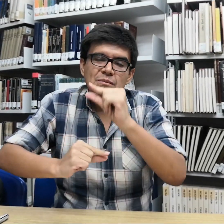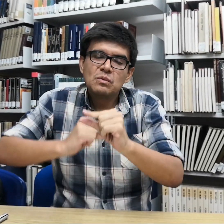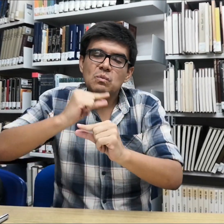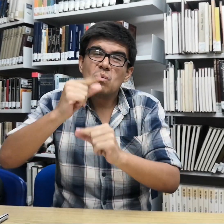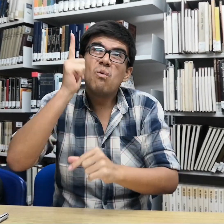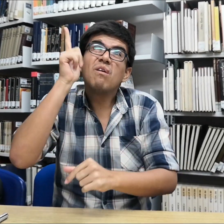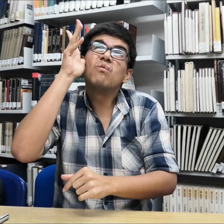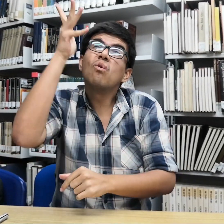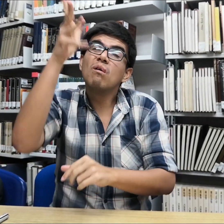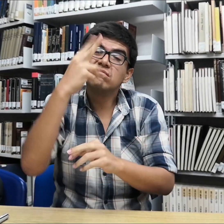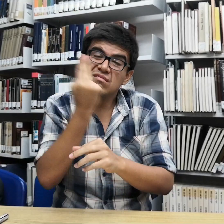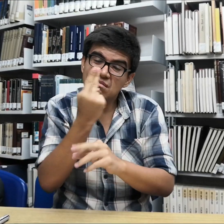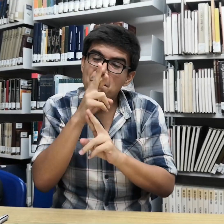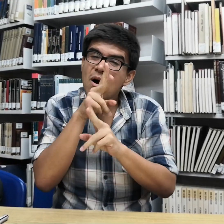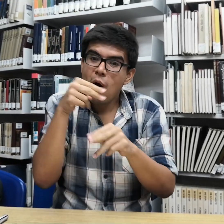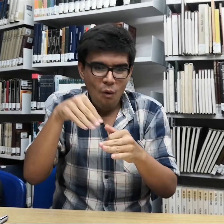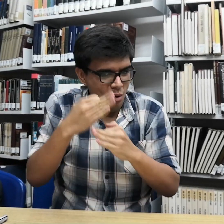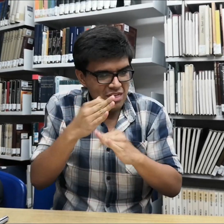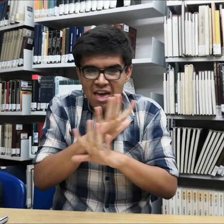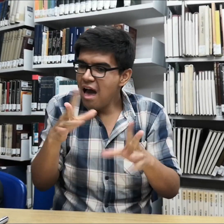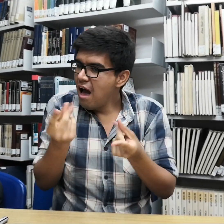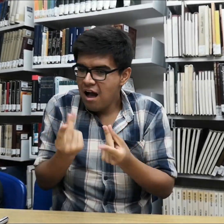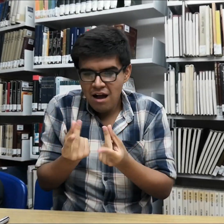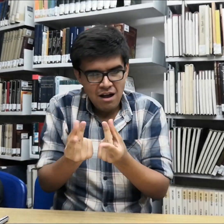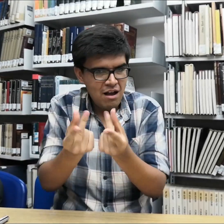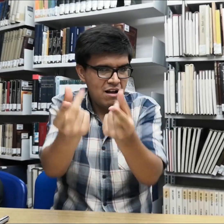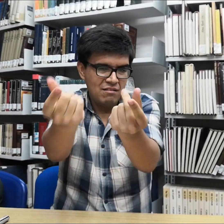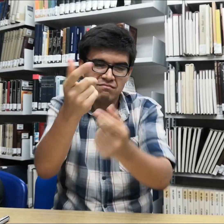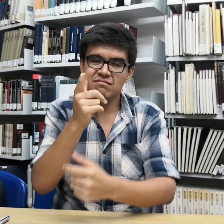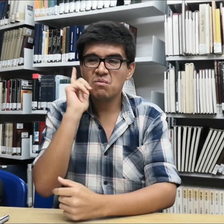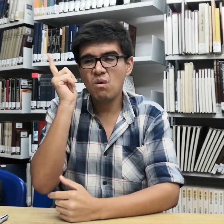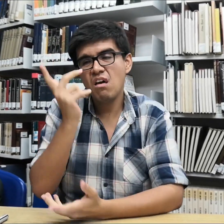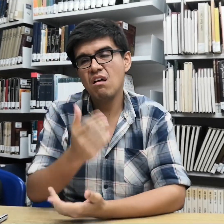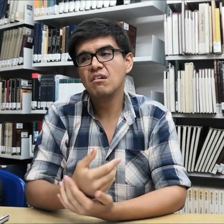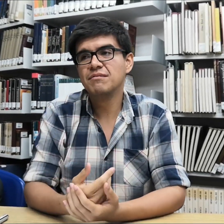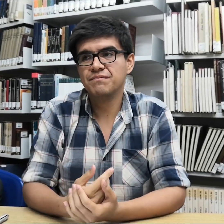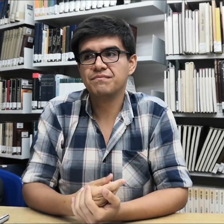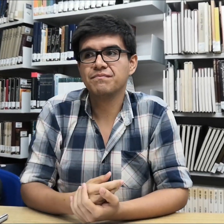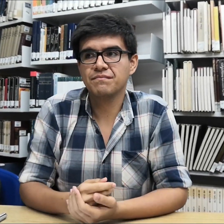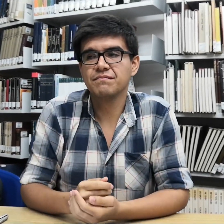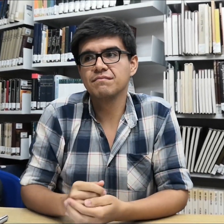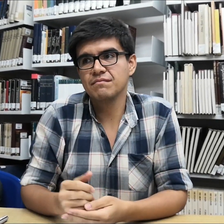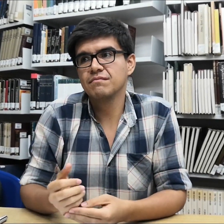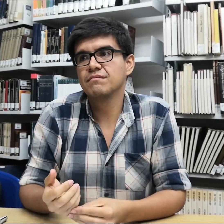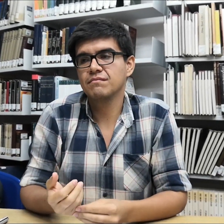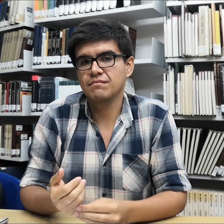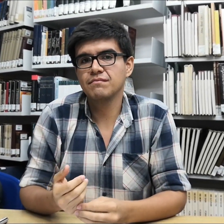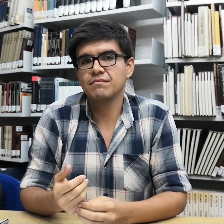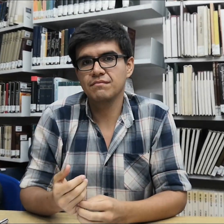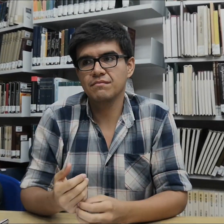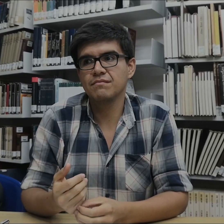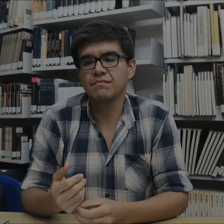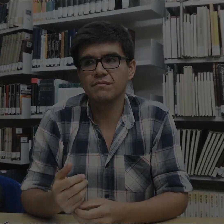mucho todavía por hacer. Ojalá en un futuro podamos resolver todo esto. Poco a poco lo estamos haciendo, pero es esforzarnos.